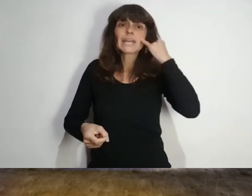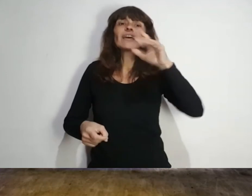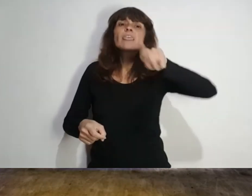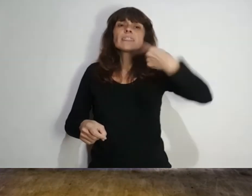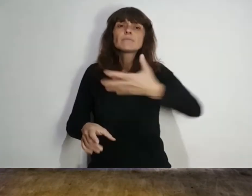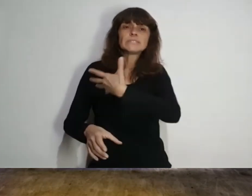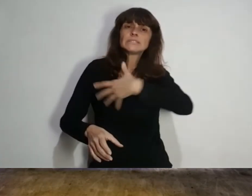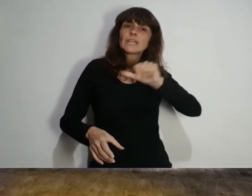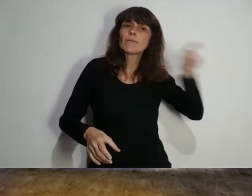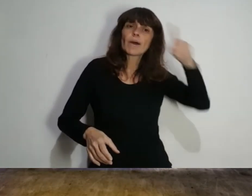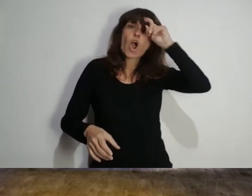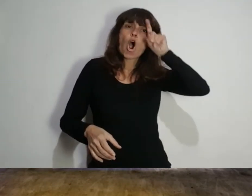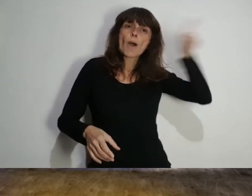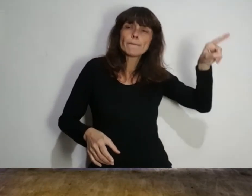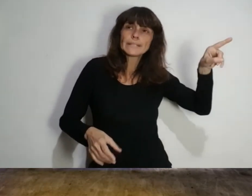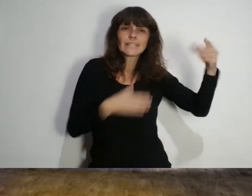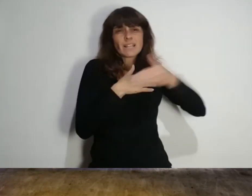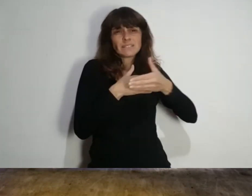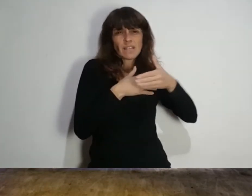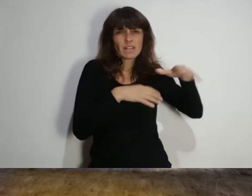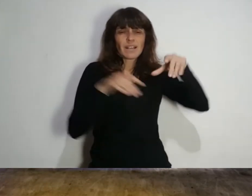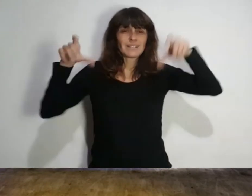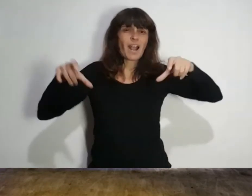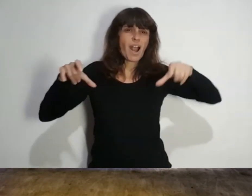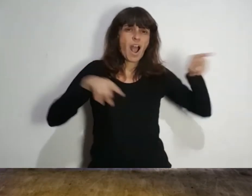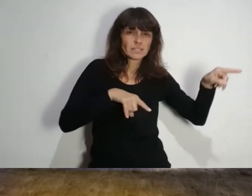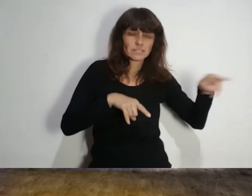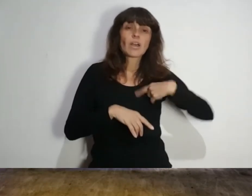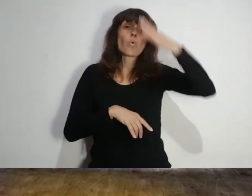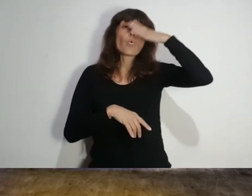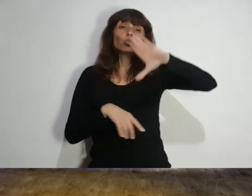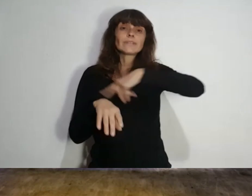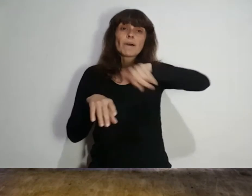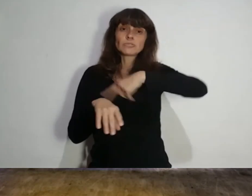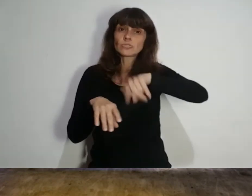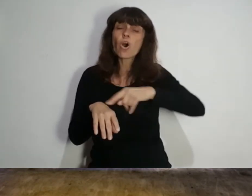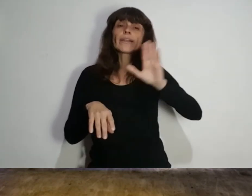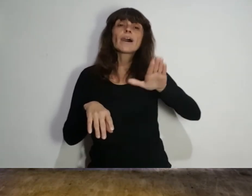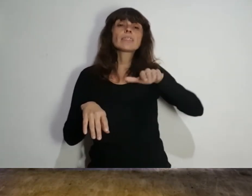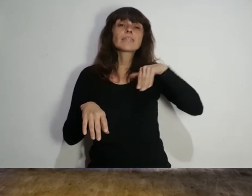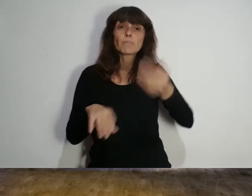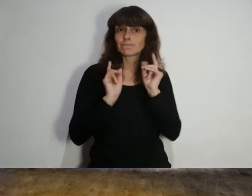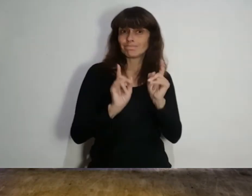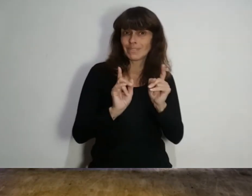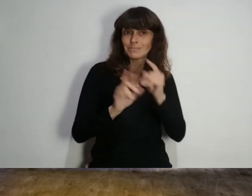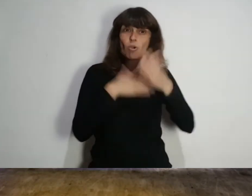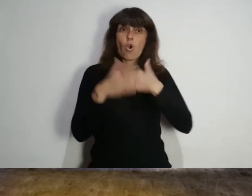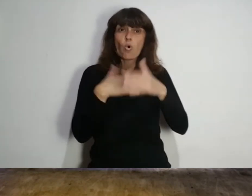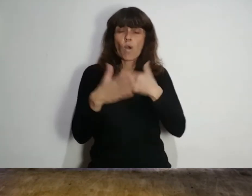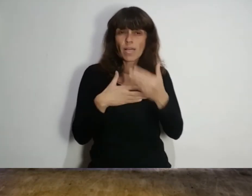eléctrica y luego fue trasladado a un hospital en las cercanías del estadio. En las últimas horas luego de que el propio